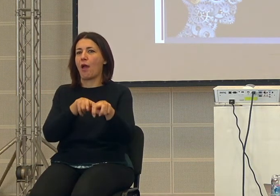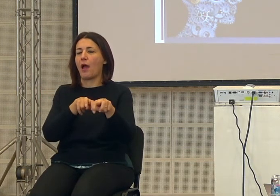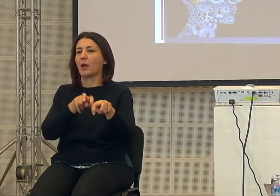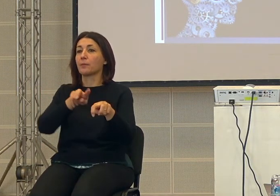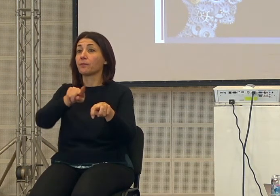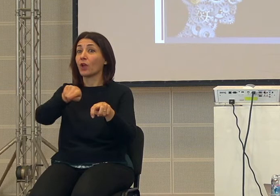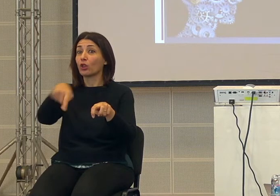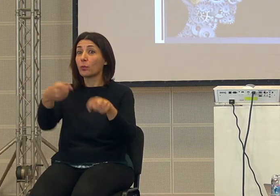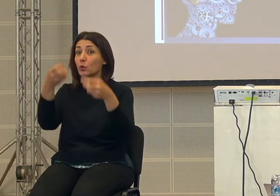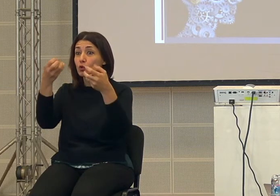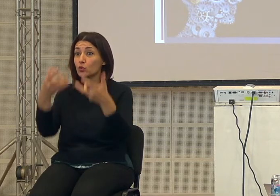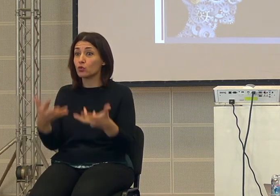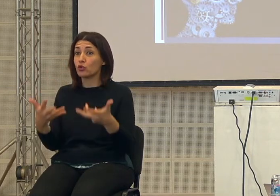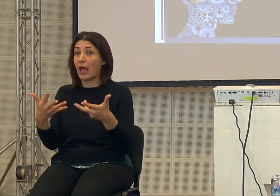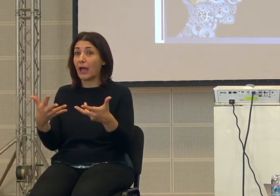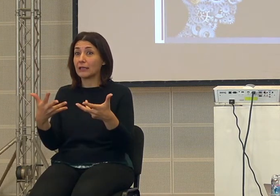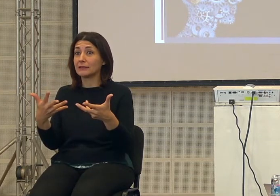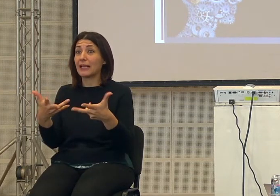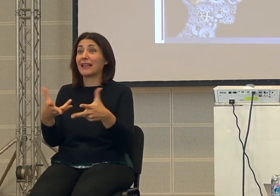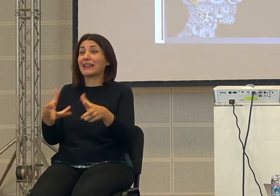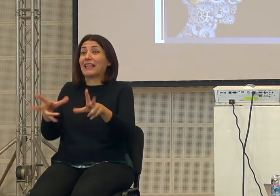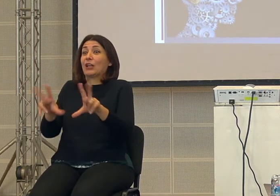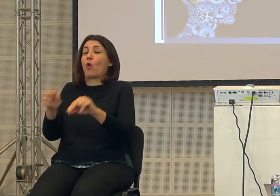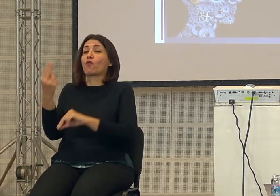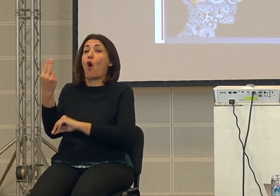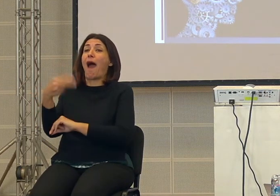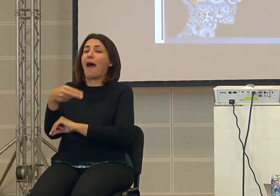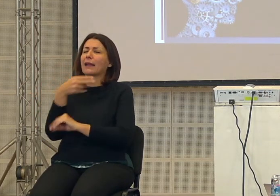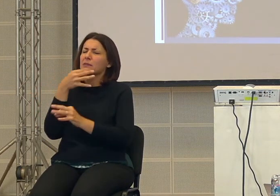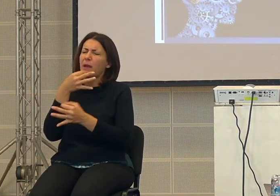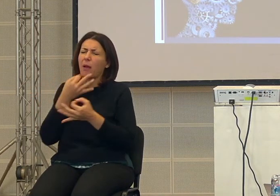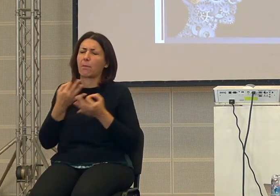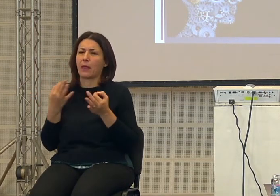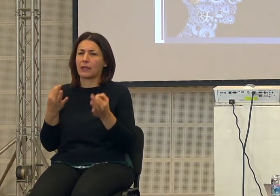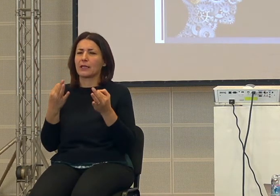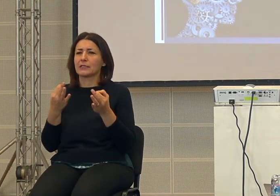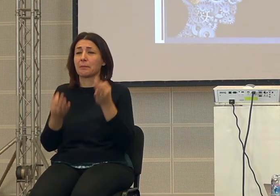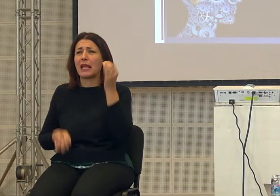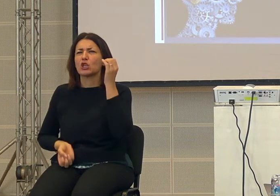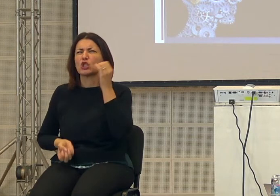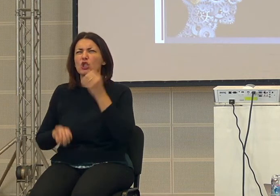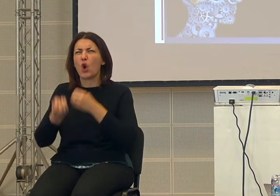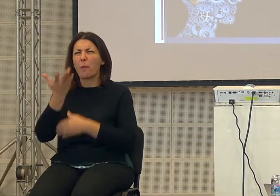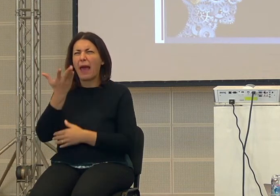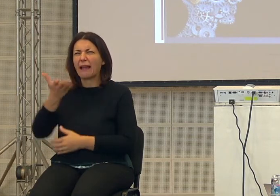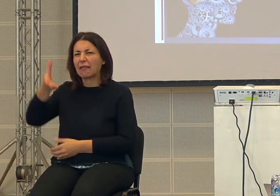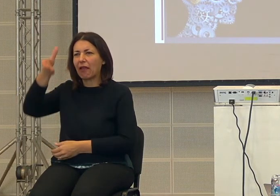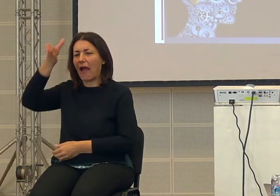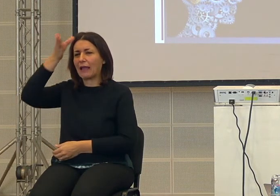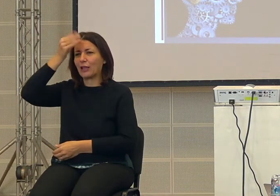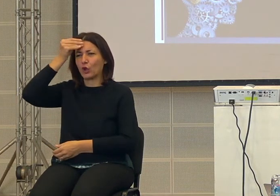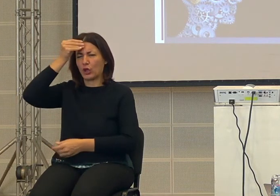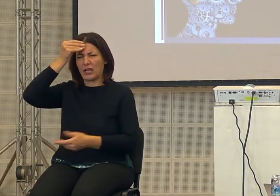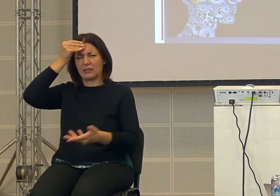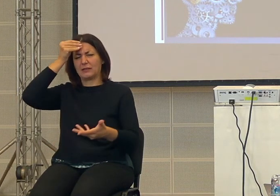una cosa che di nuovo Harari secondo me spiega benissimo la scoperta dell'ignoranza uno scopre